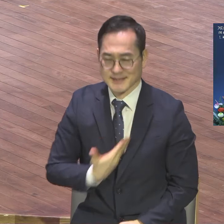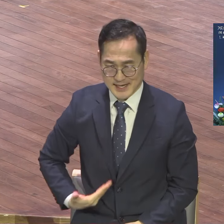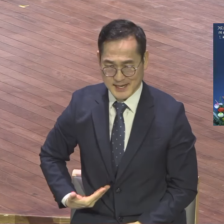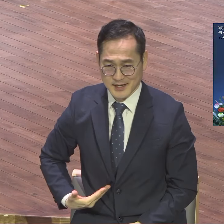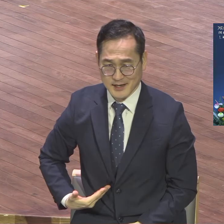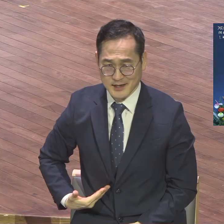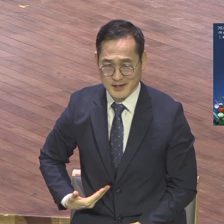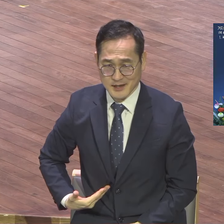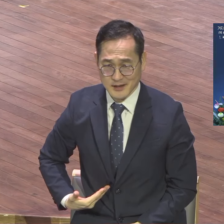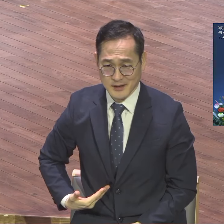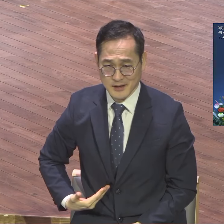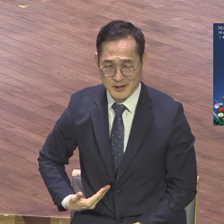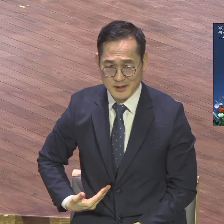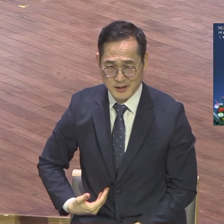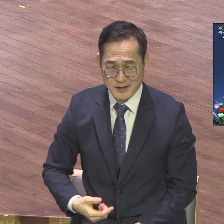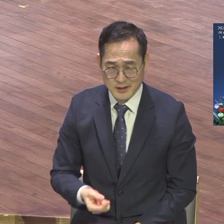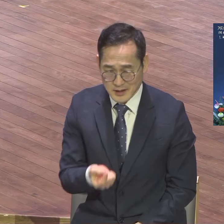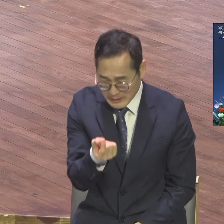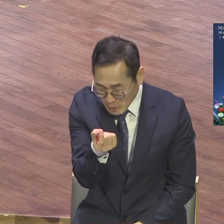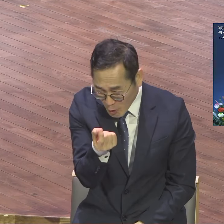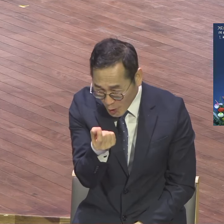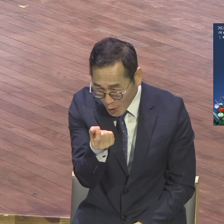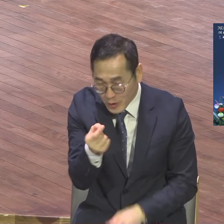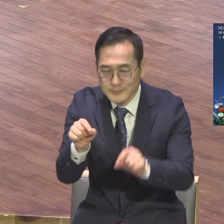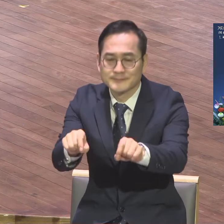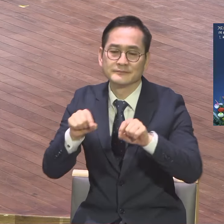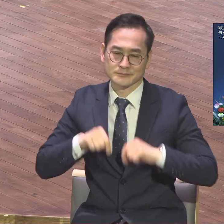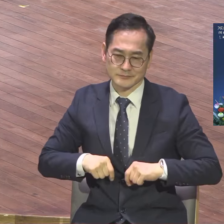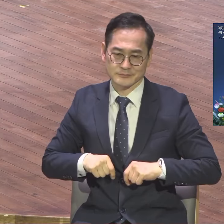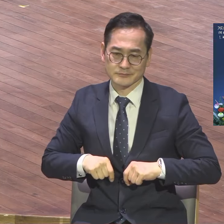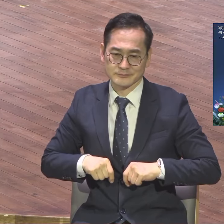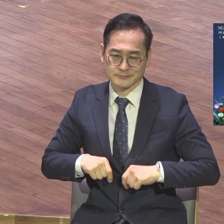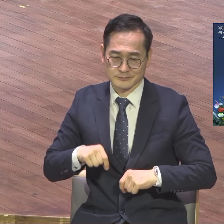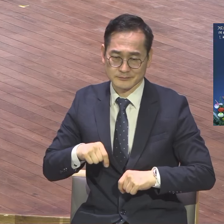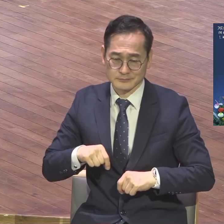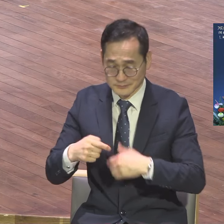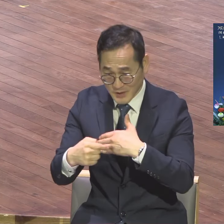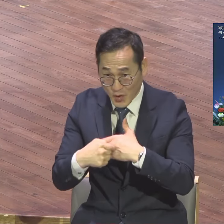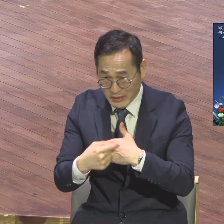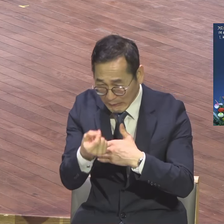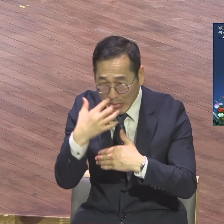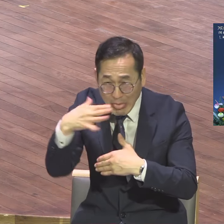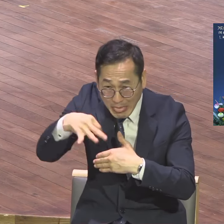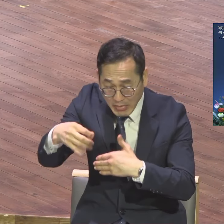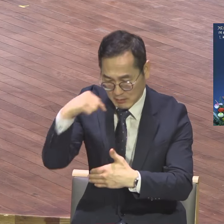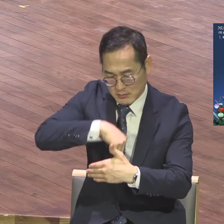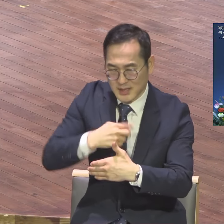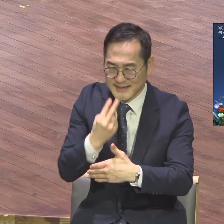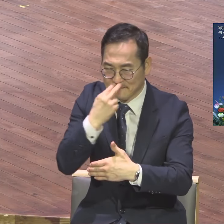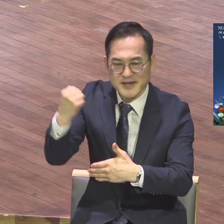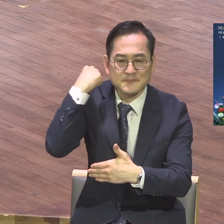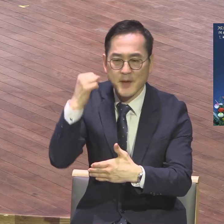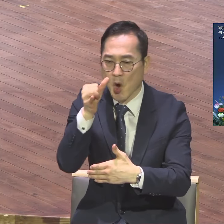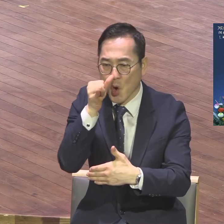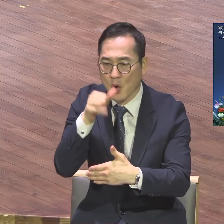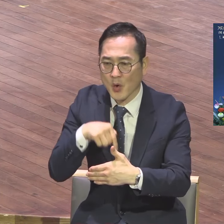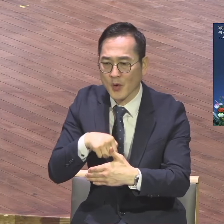생명력이 있어 하나님 나라를 확장해 나가는 그런 그리스도의 절대 제자들 다 되시기를 제모로